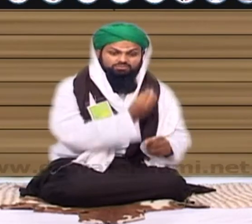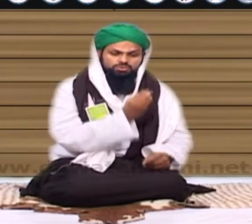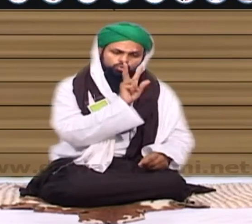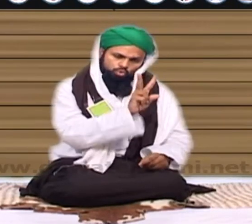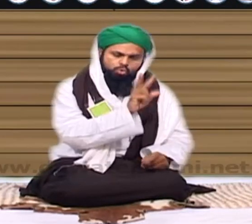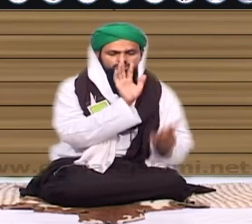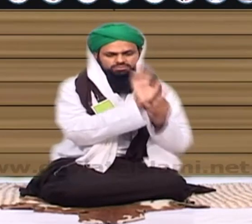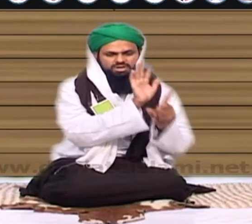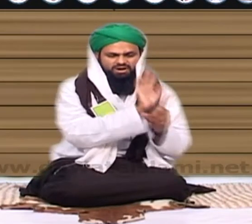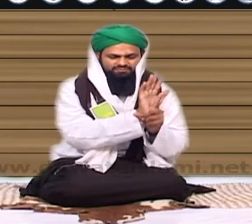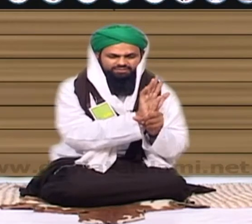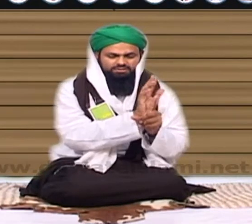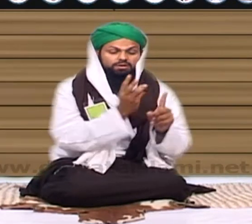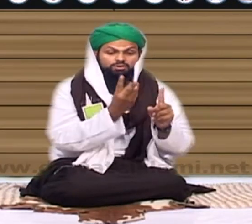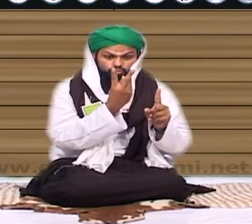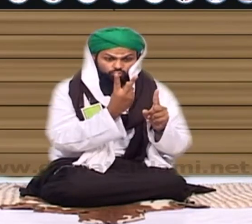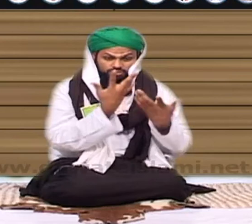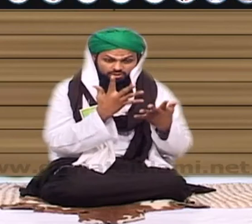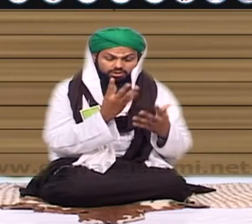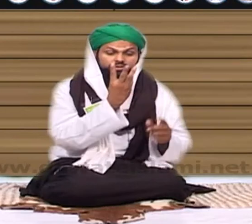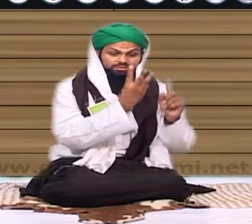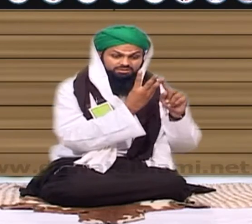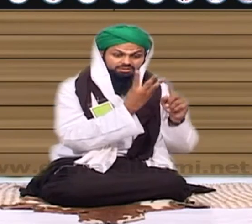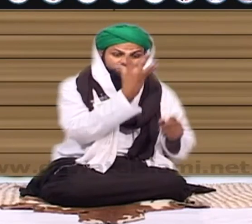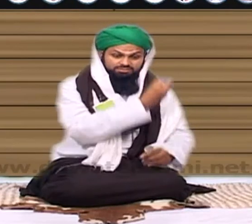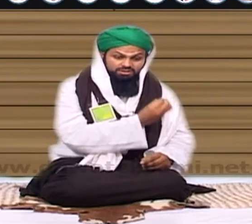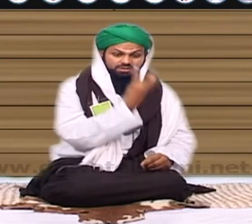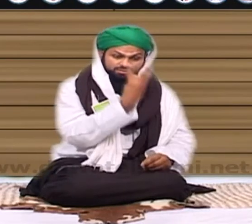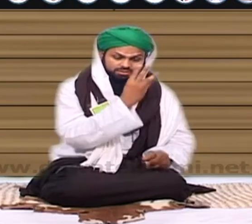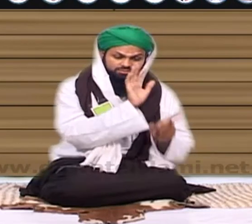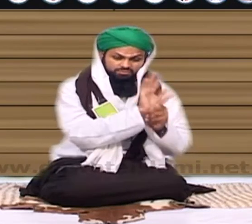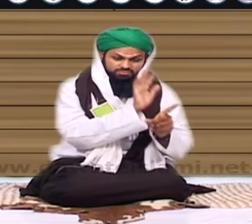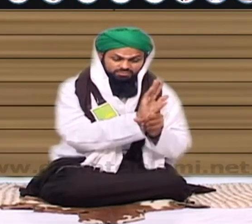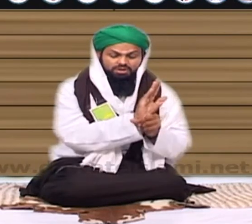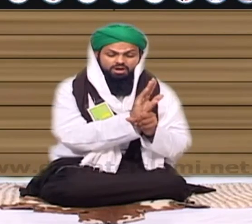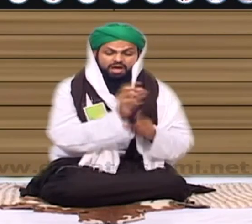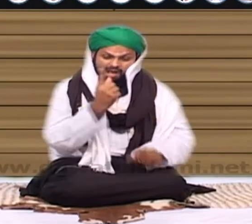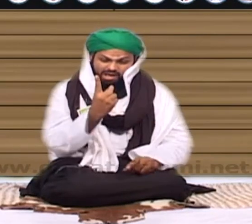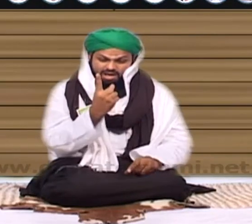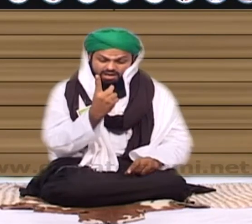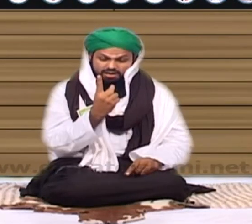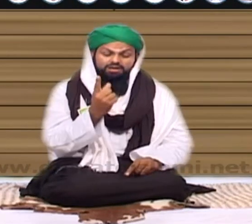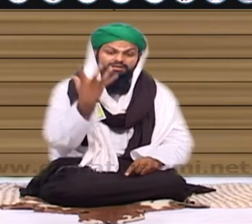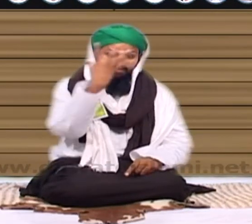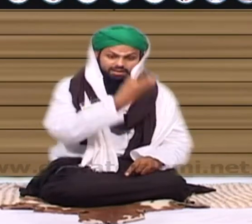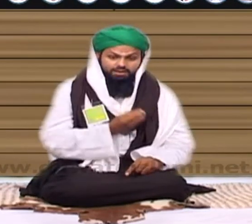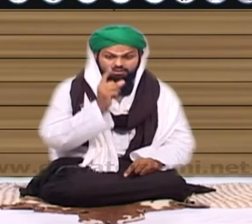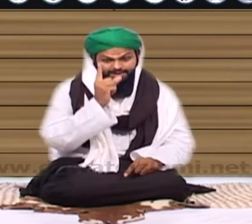چلیئے ہفتے میں ایک بار سات کو آپ ضرور دیں انہیں کسی طرح یومیا ایک ہو جانے چاہیے ایوریچ ٹھیک ہے نا